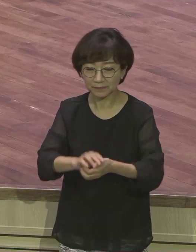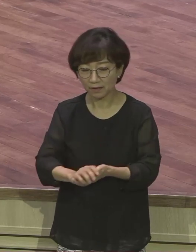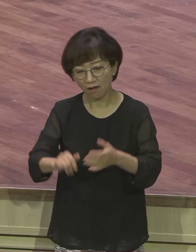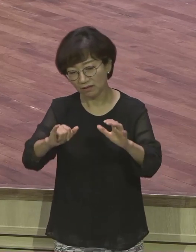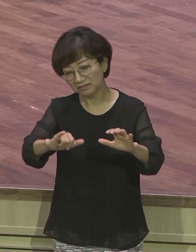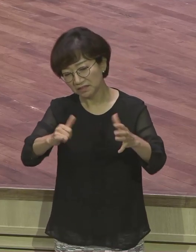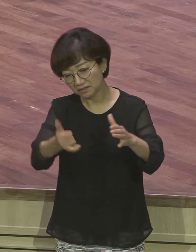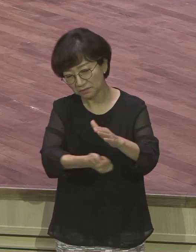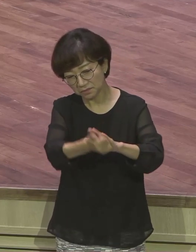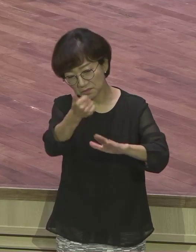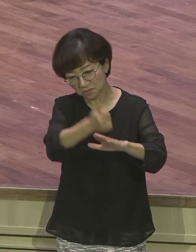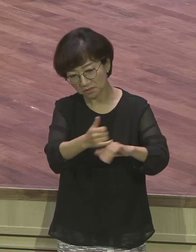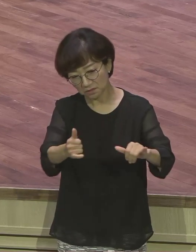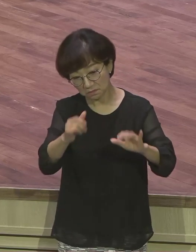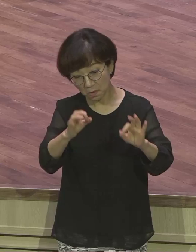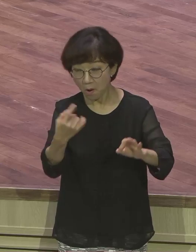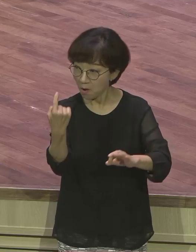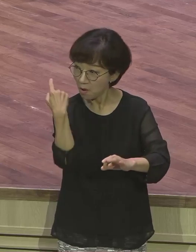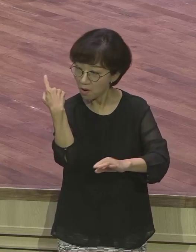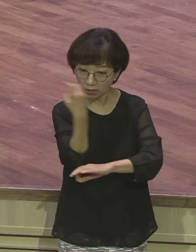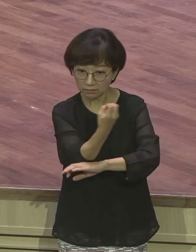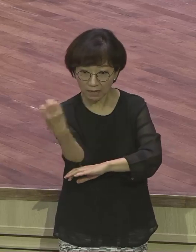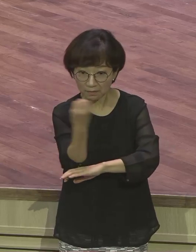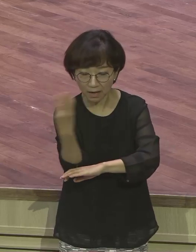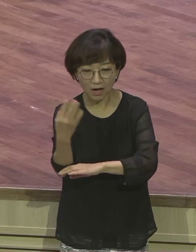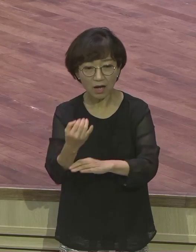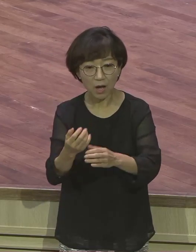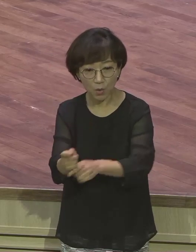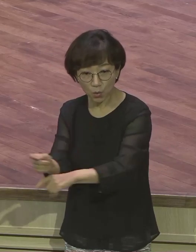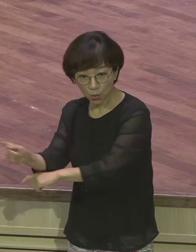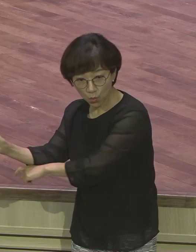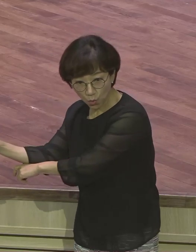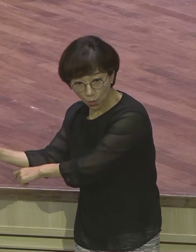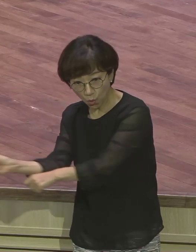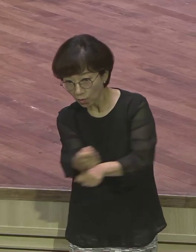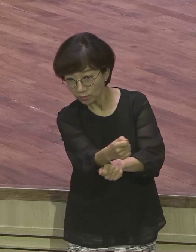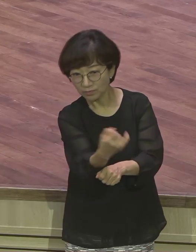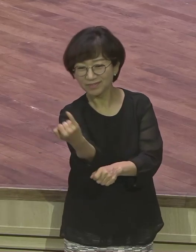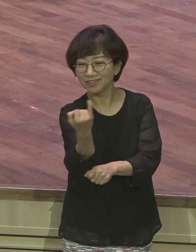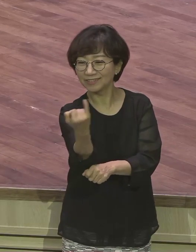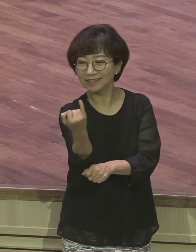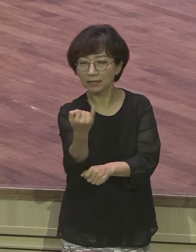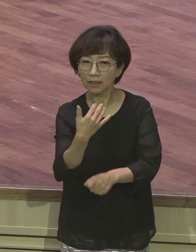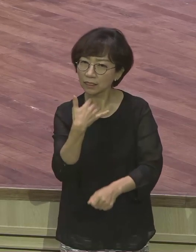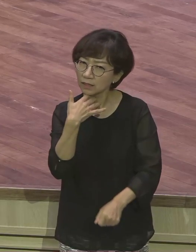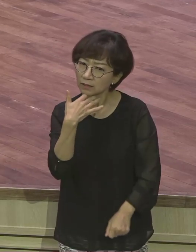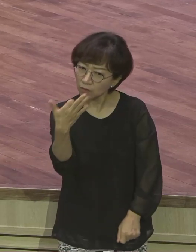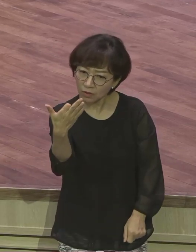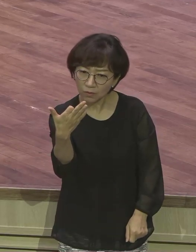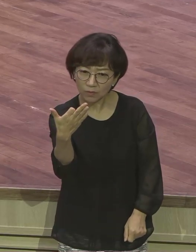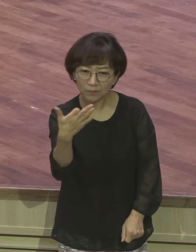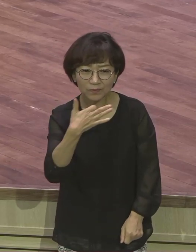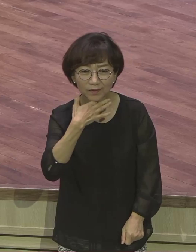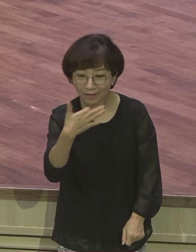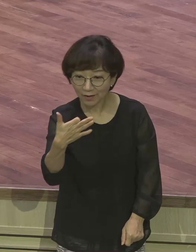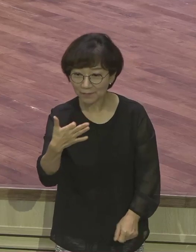어제 신문 보니까 골프 여자 선수인데 19살짜리인데요 이 아버지가 말이에요 하루에 말이에요